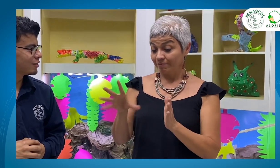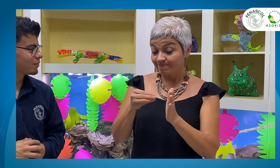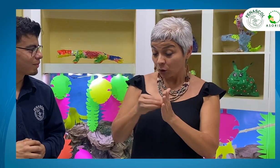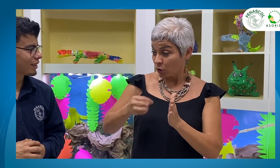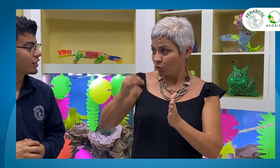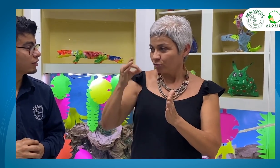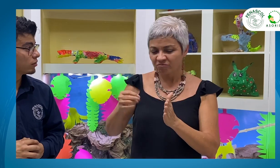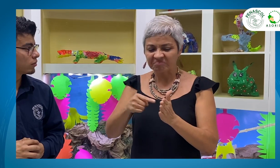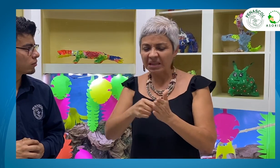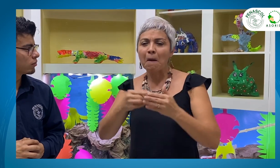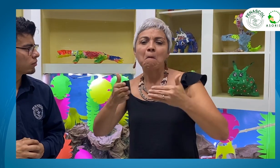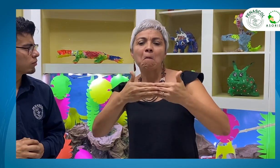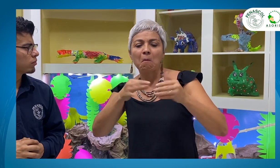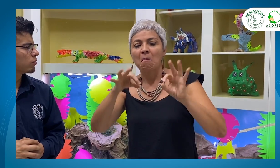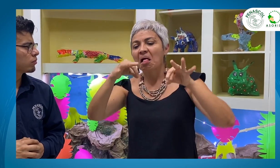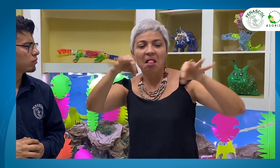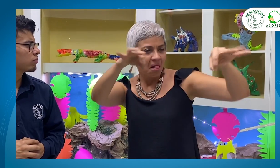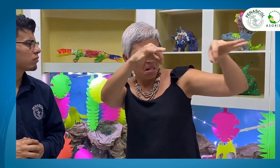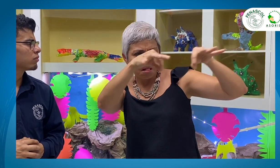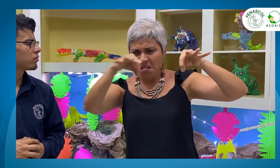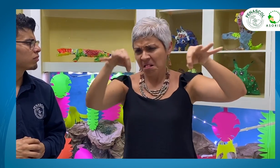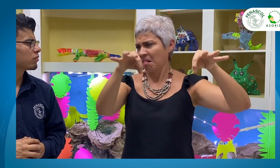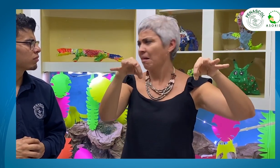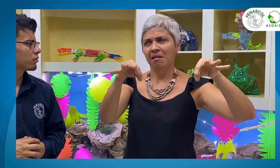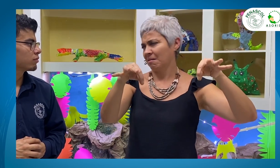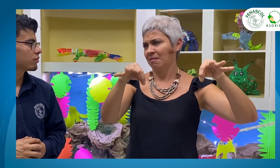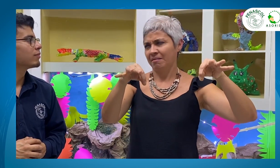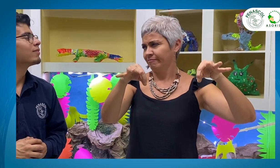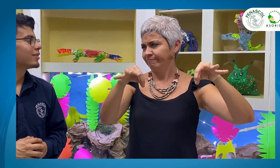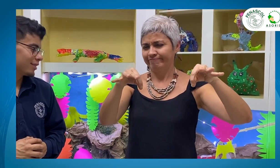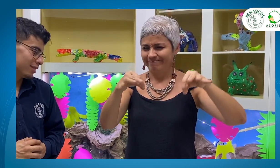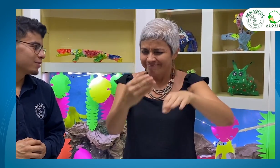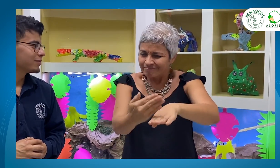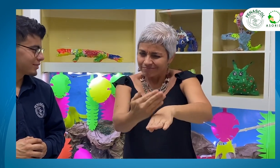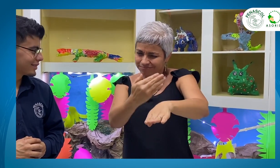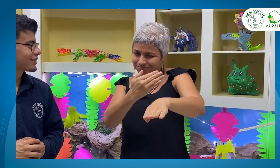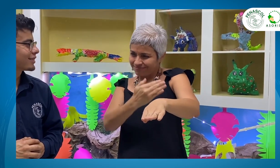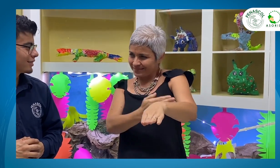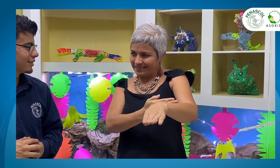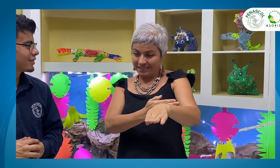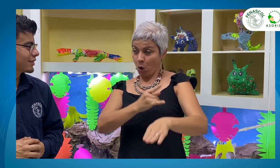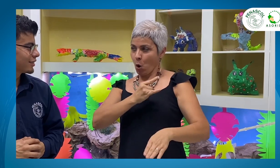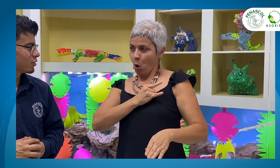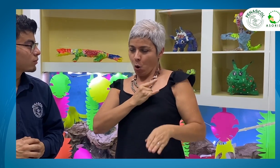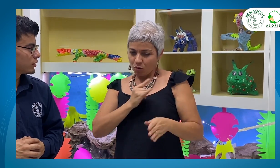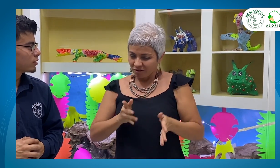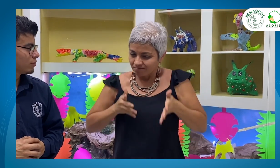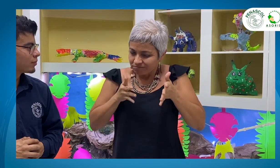La importancia en realidad no es el papel. La importancia radica en la previa formación que la universidad